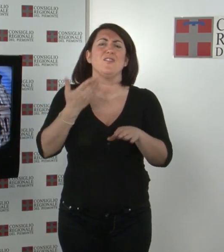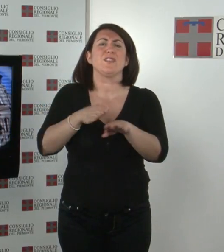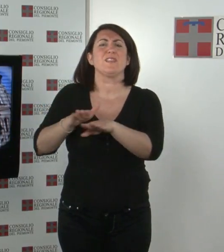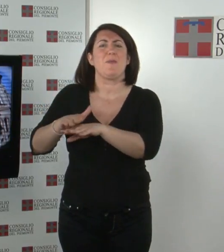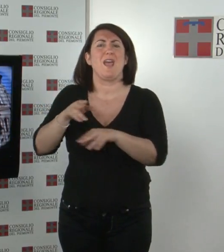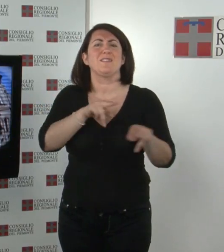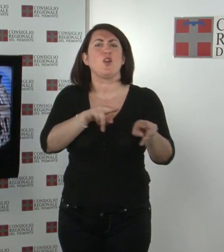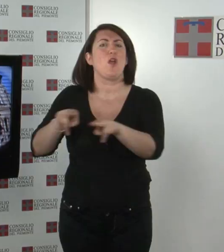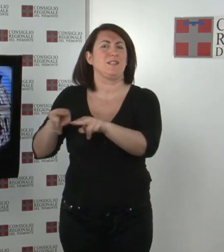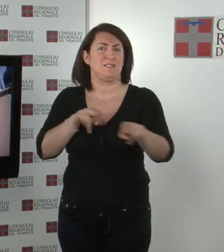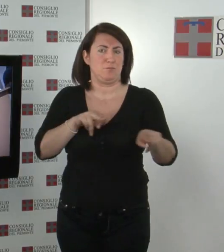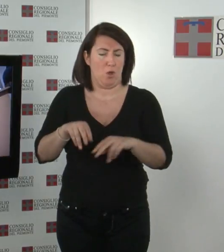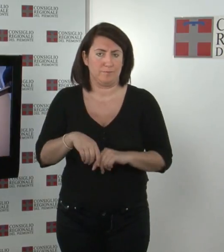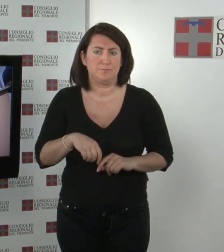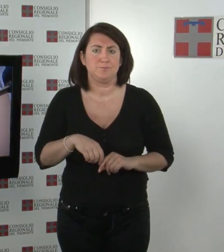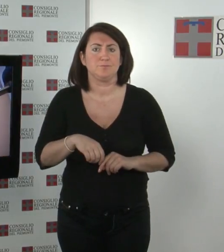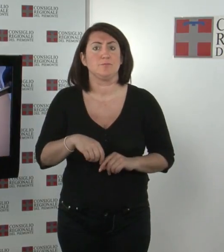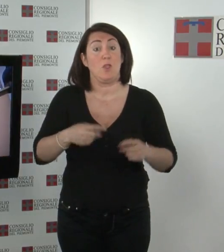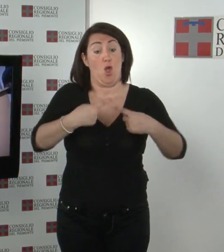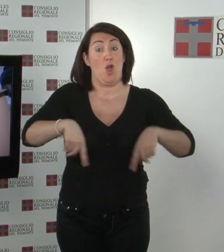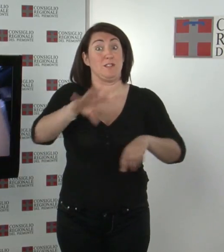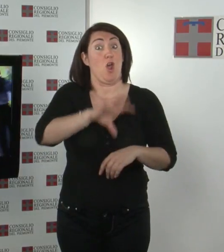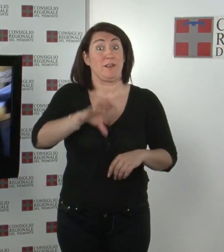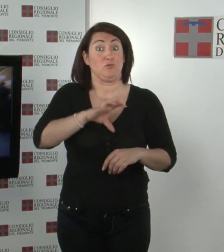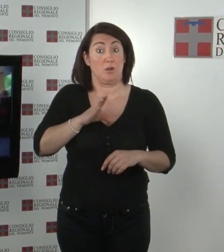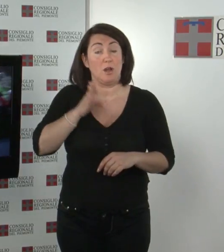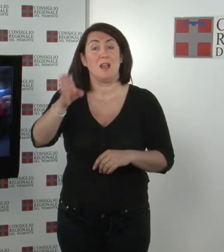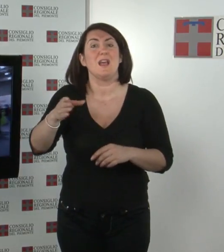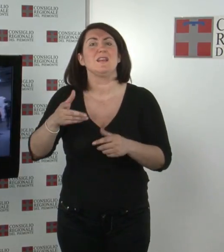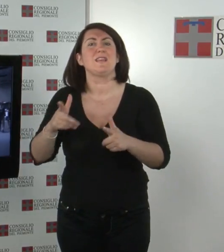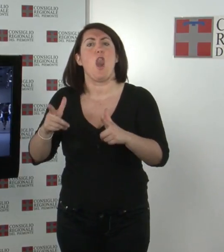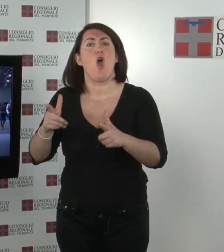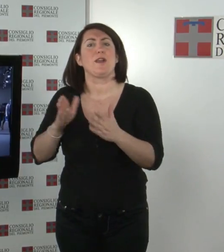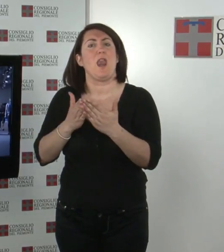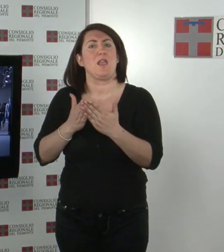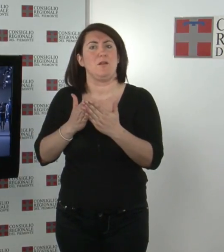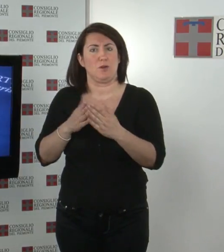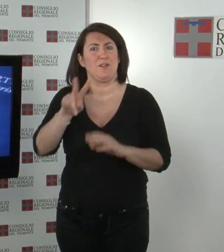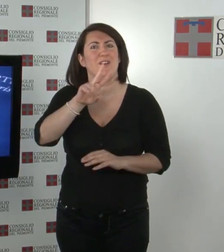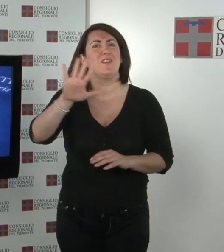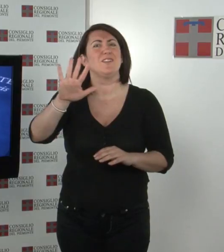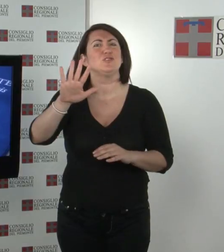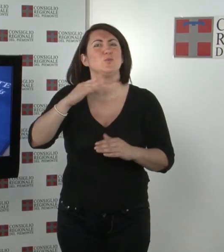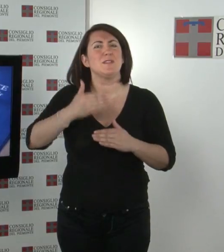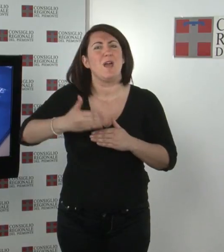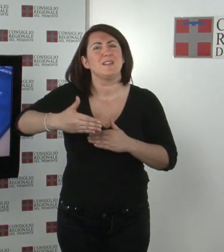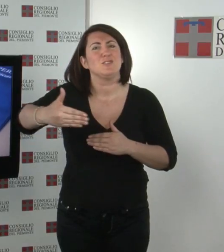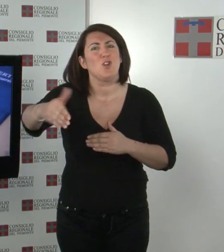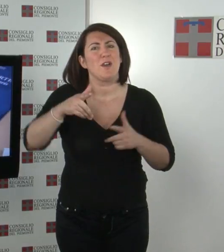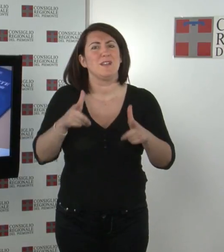Piemonte è presente alla 25esima edizione del Salone internazionale del Libro in programma all'Ingotto Fieri